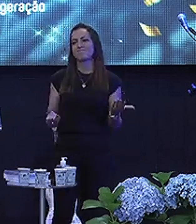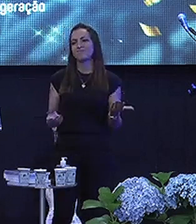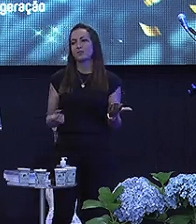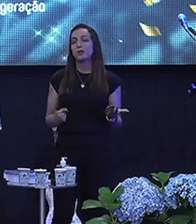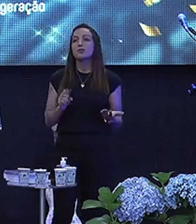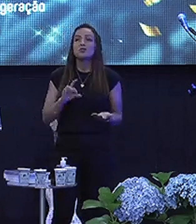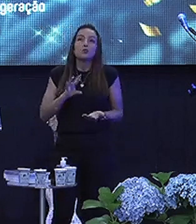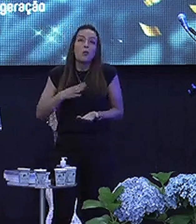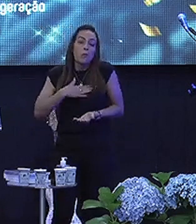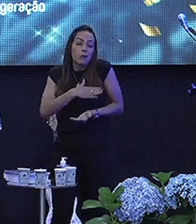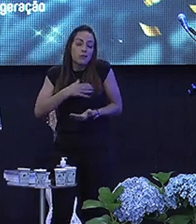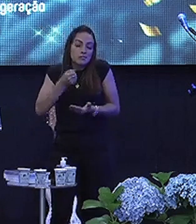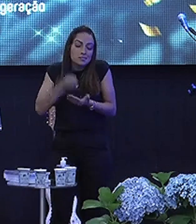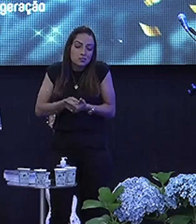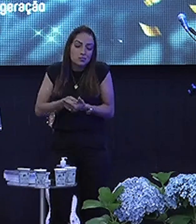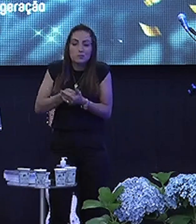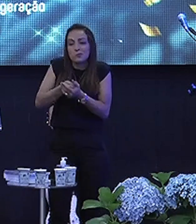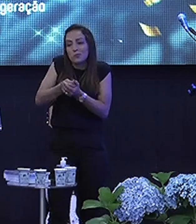para ter o prazer de comprar